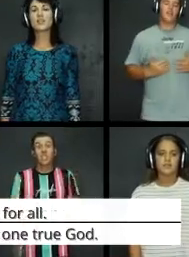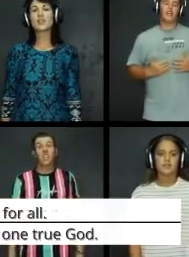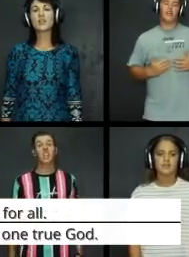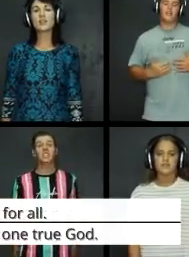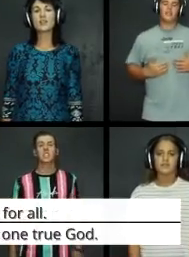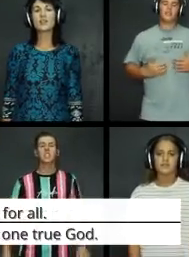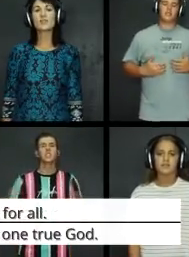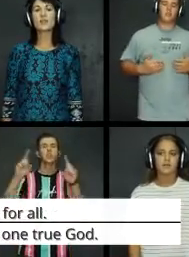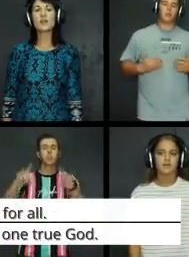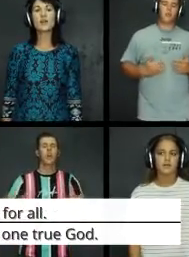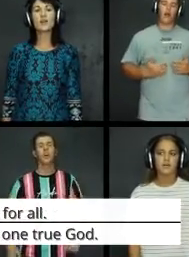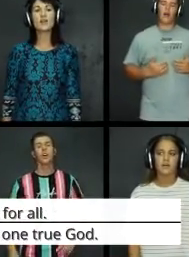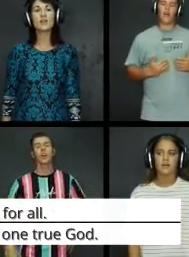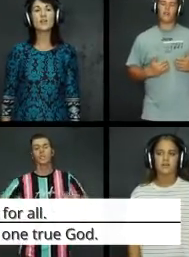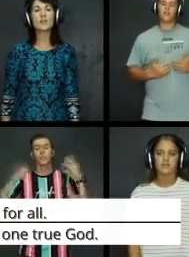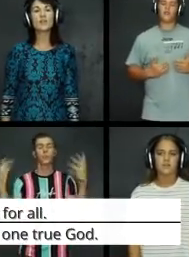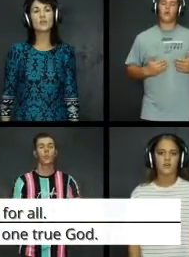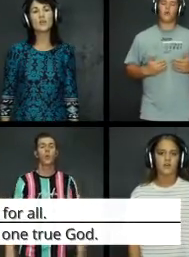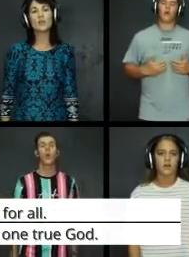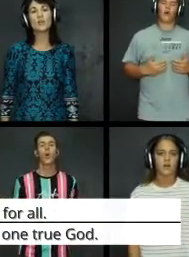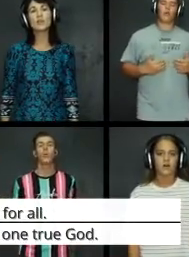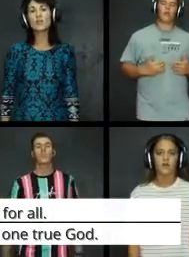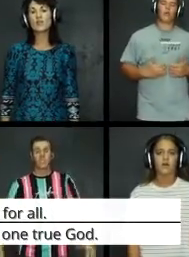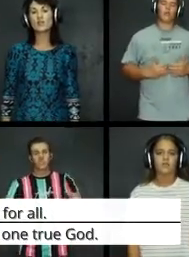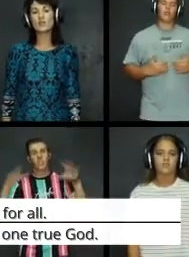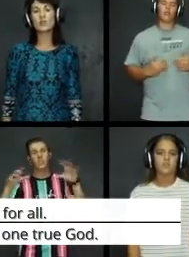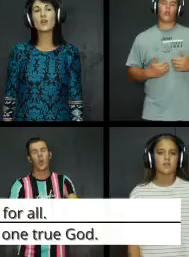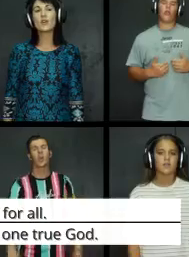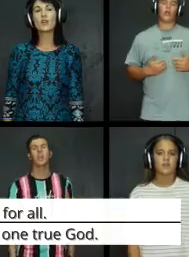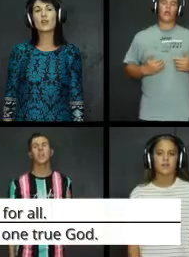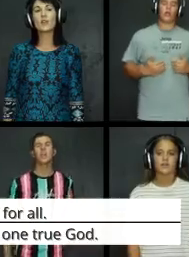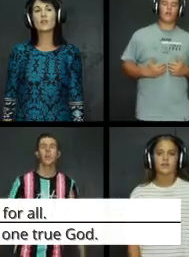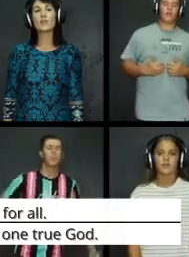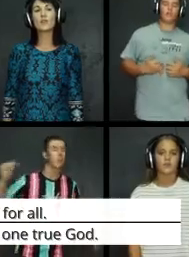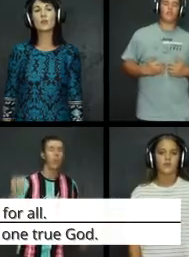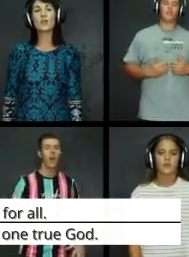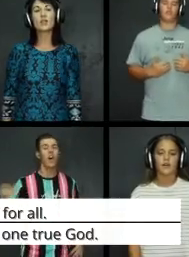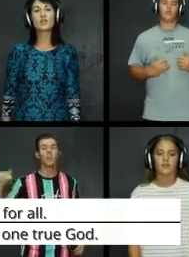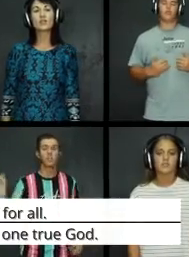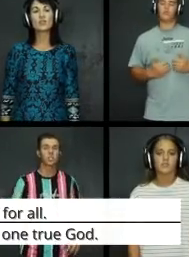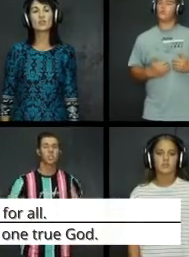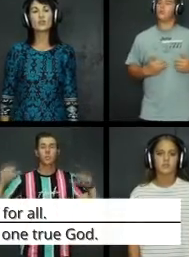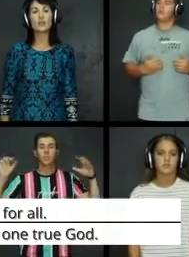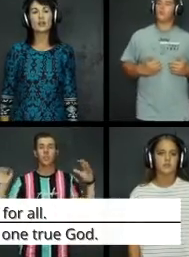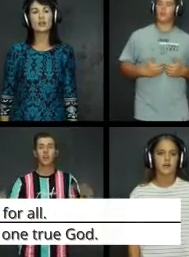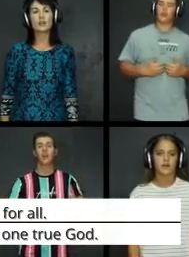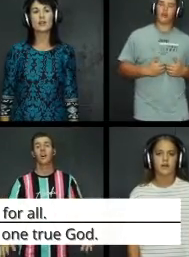Jesus wants for all to the glory of the Lord to God